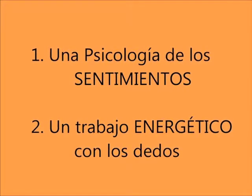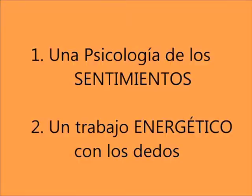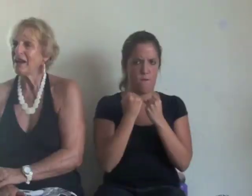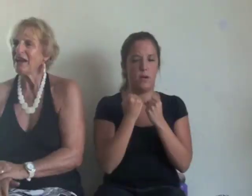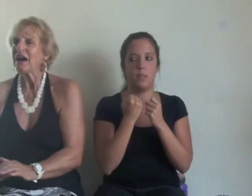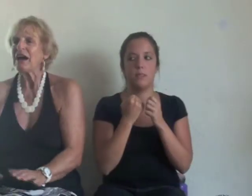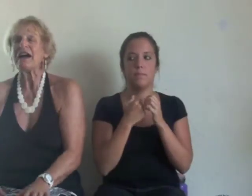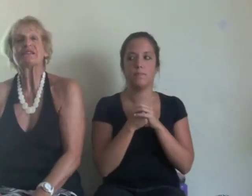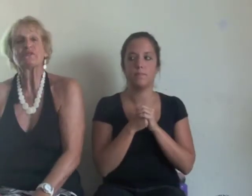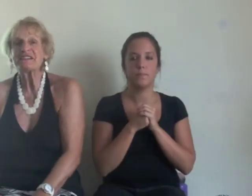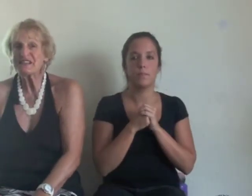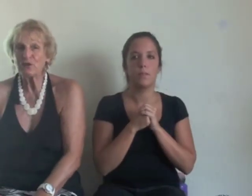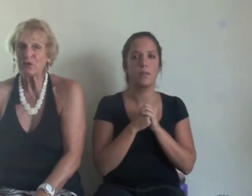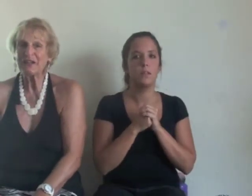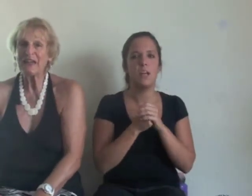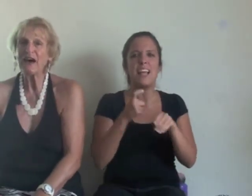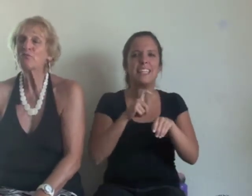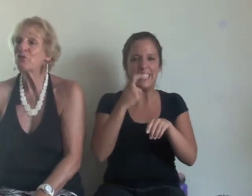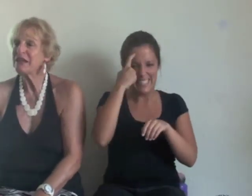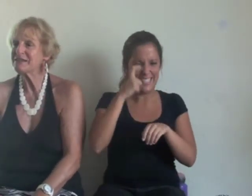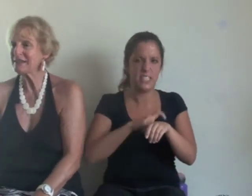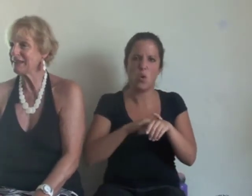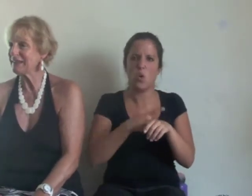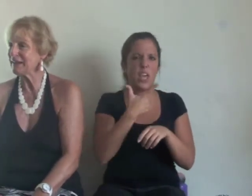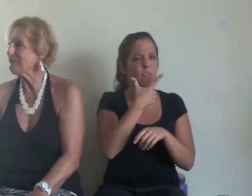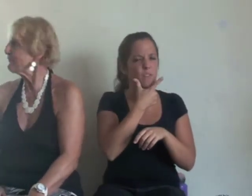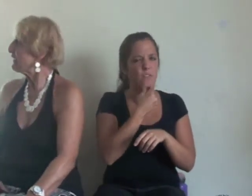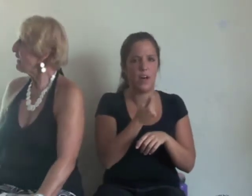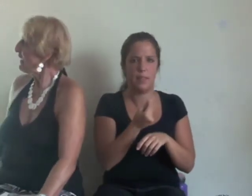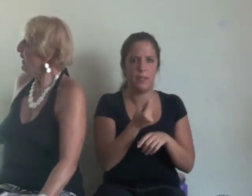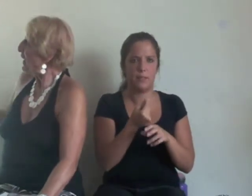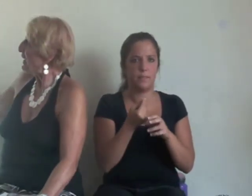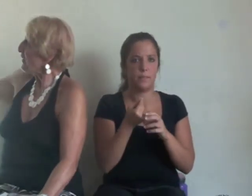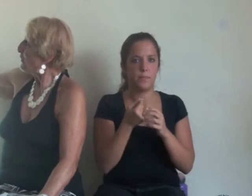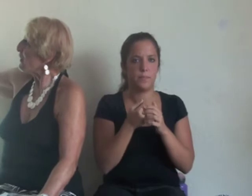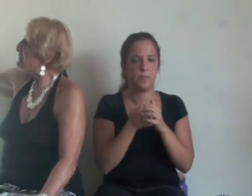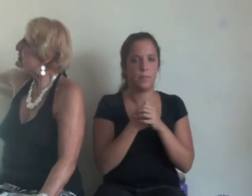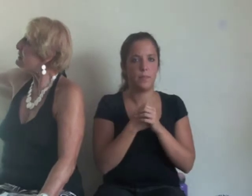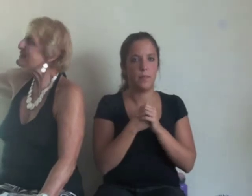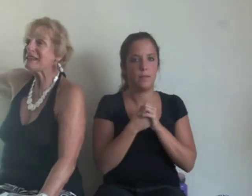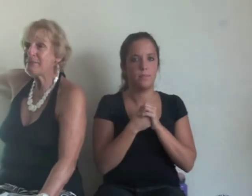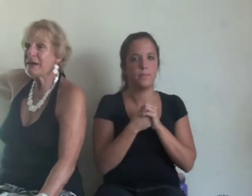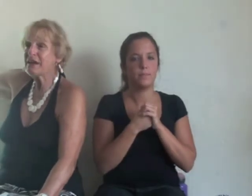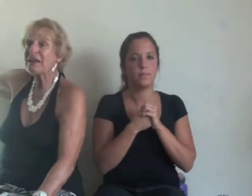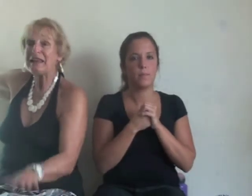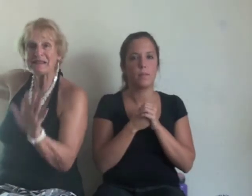Es una psicología muy sencilla. Se perciben las